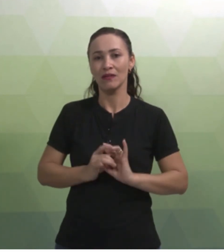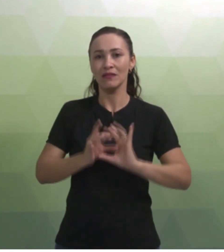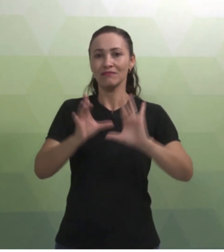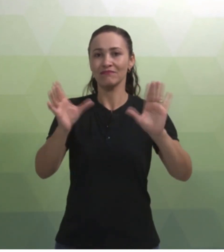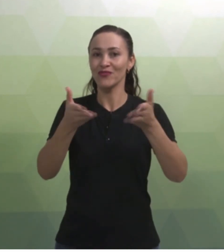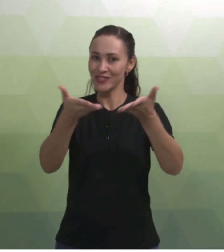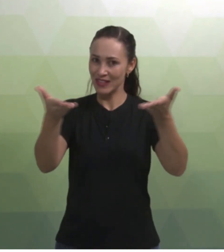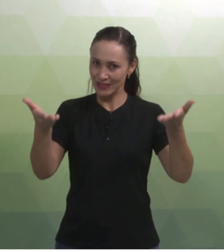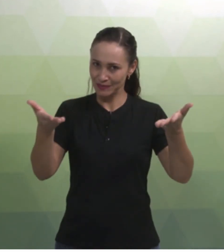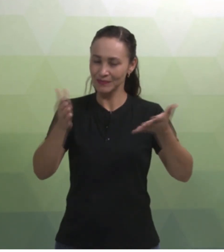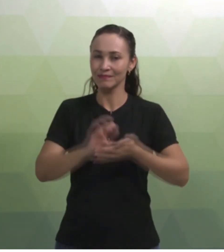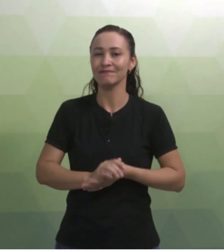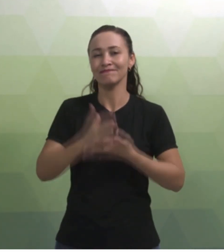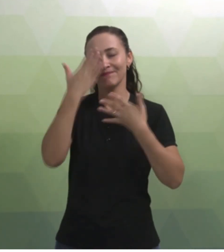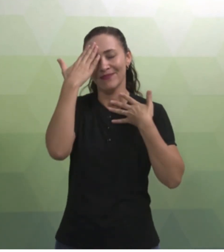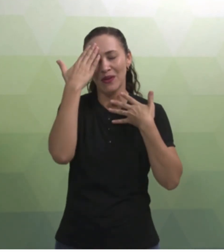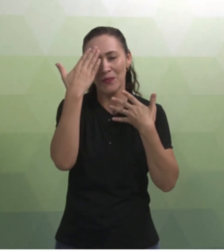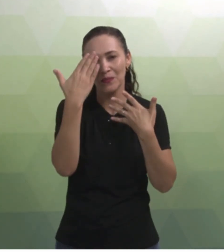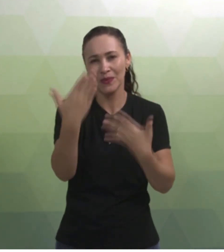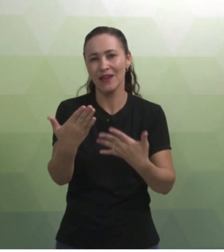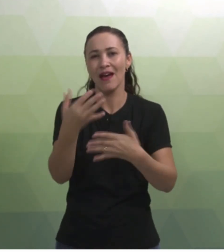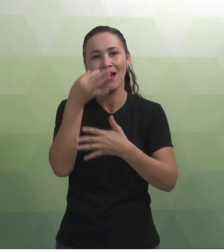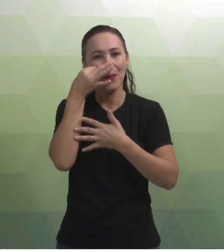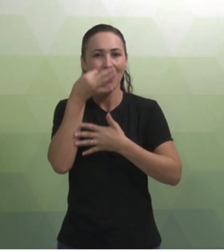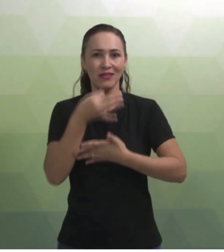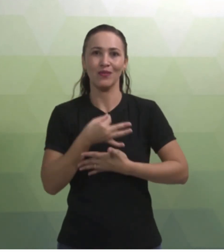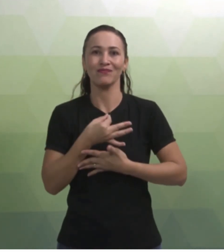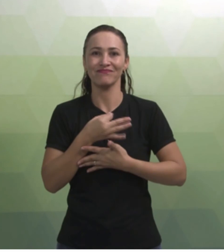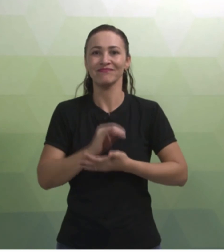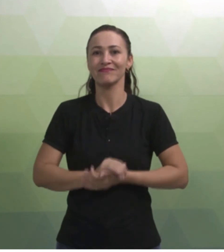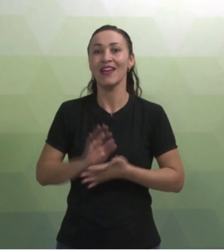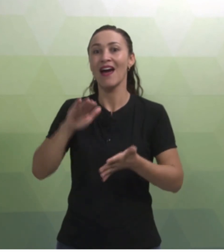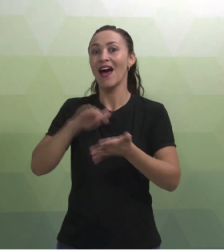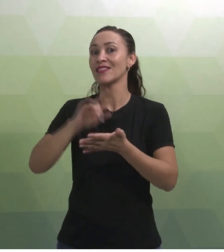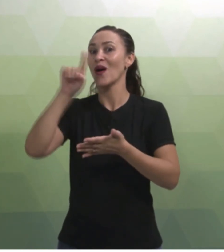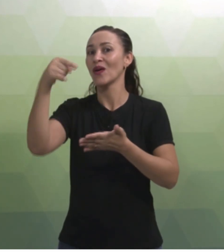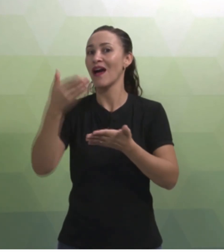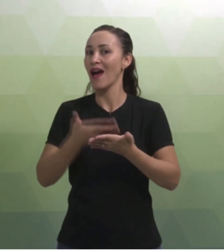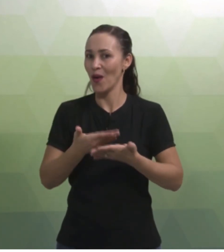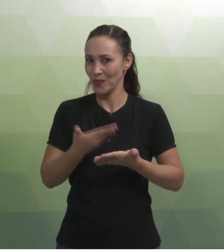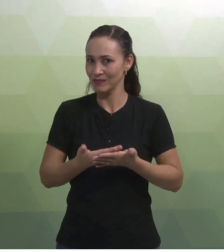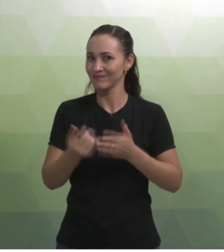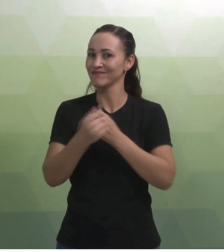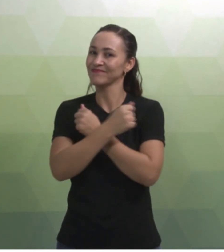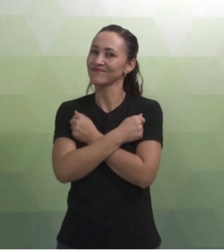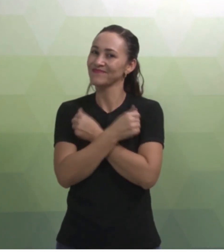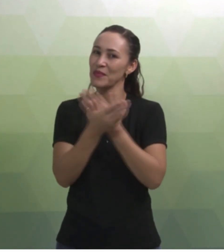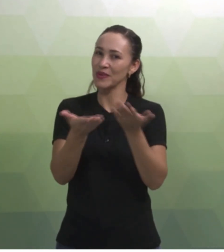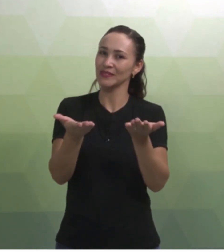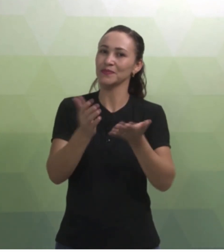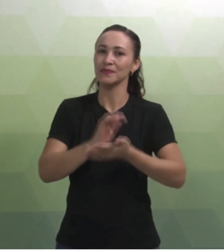disposição de vocês. Muito obrigada pela atenção e até a próxima aula. Abraços!